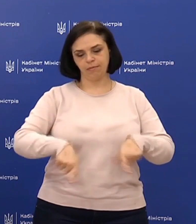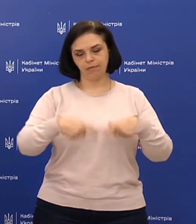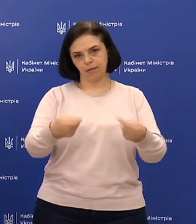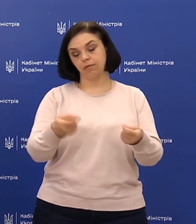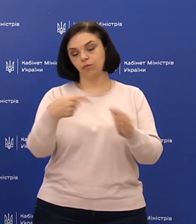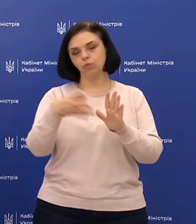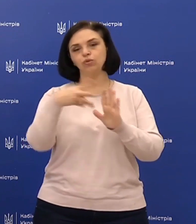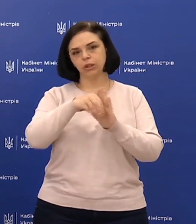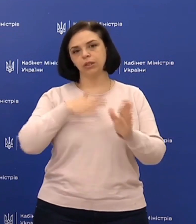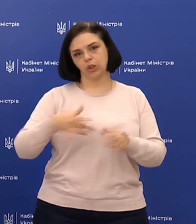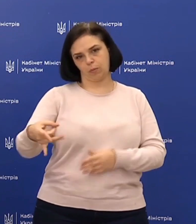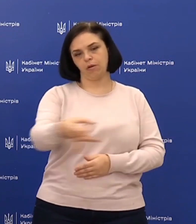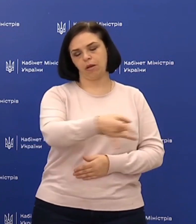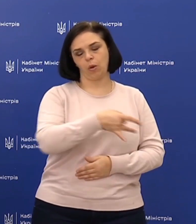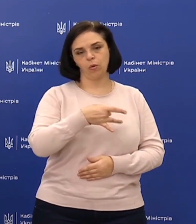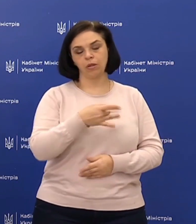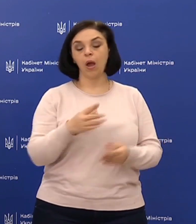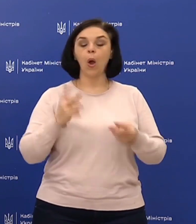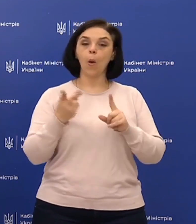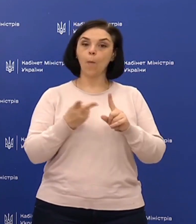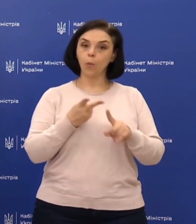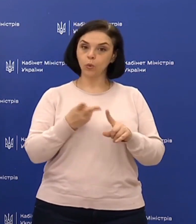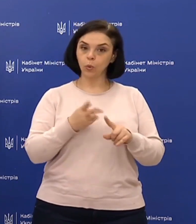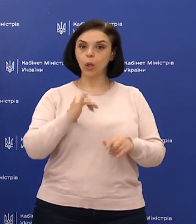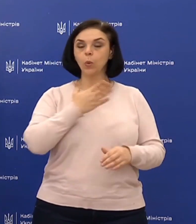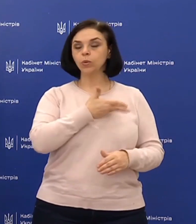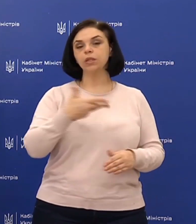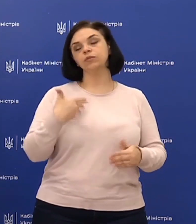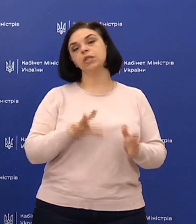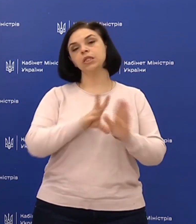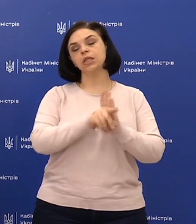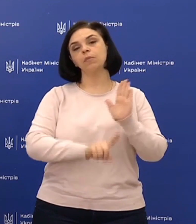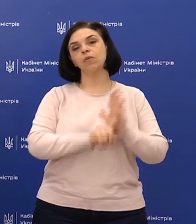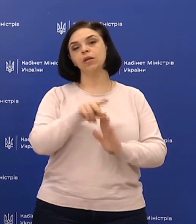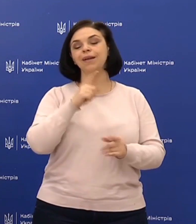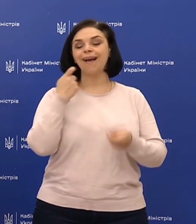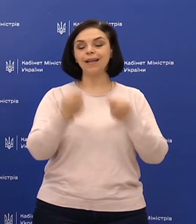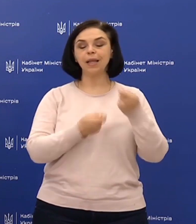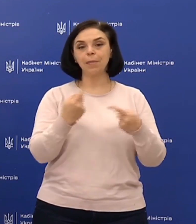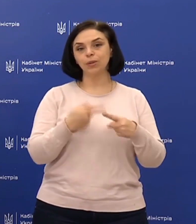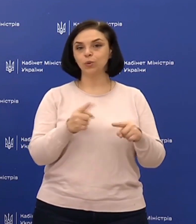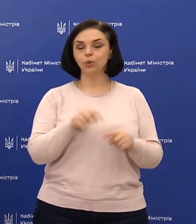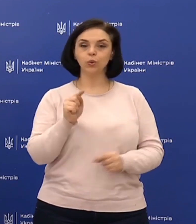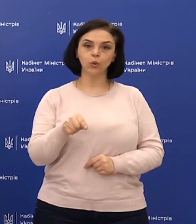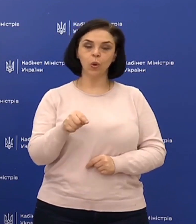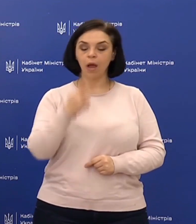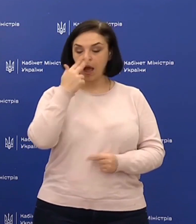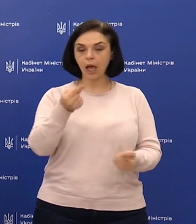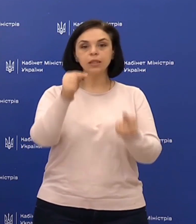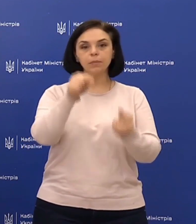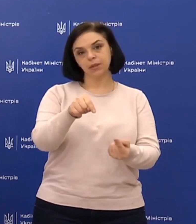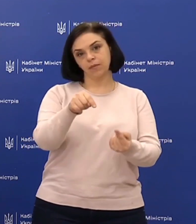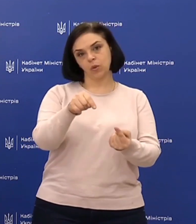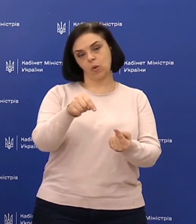надати в тому числі нашим регіонам. По-друге, в нас вже запроваджені елементи цього адаптивного